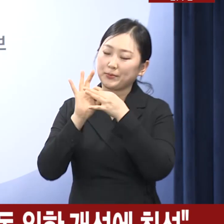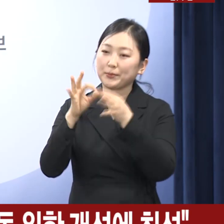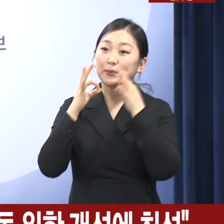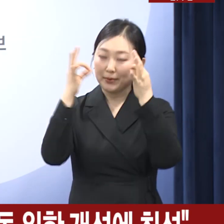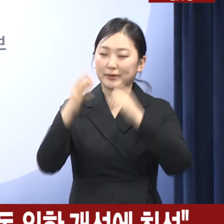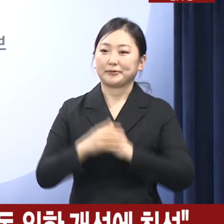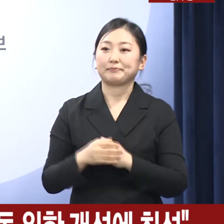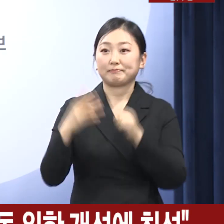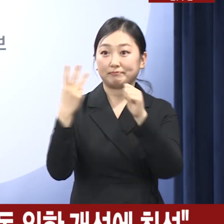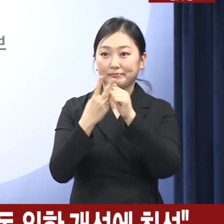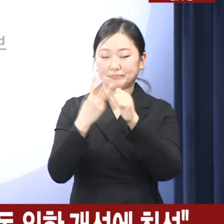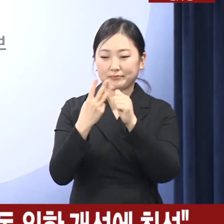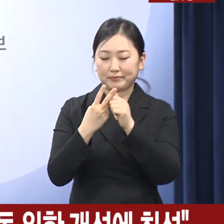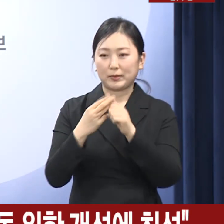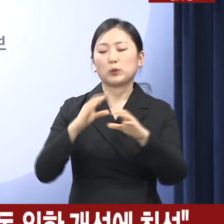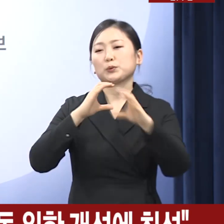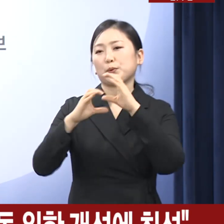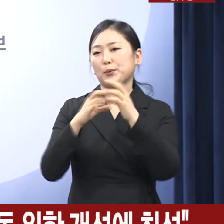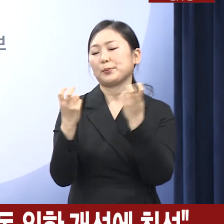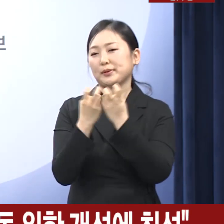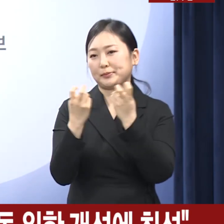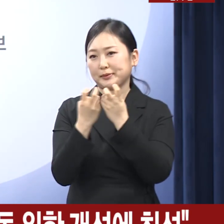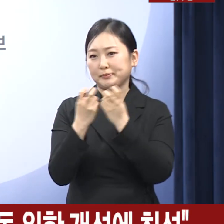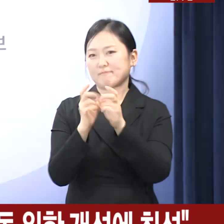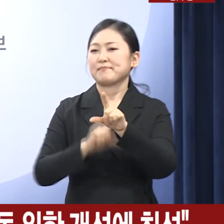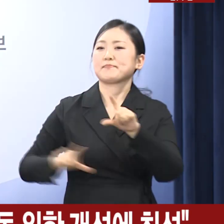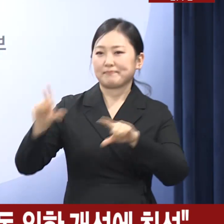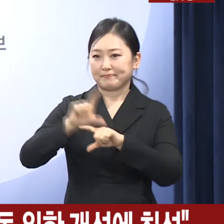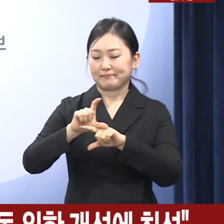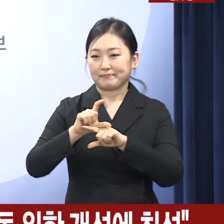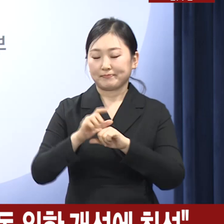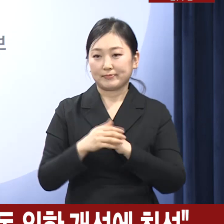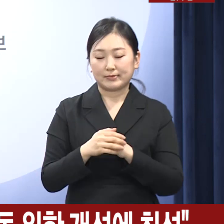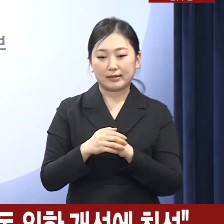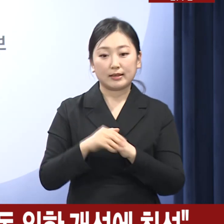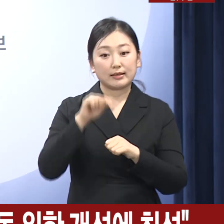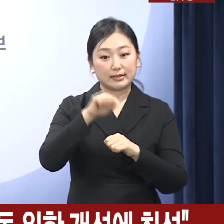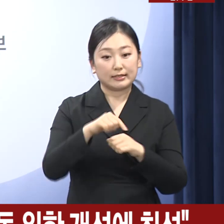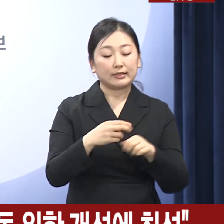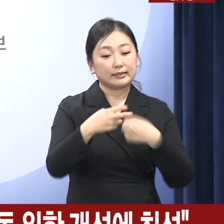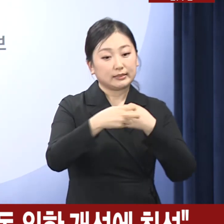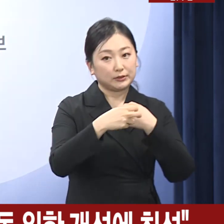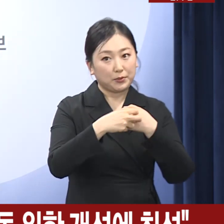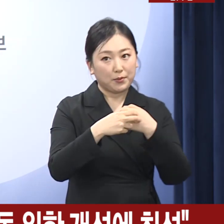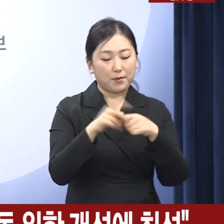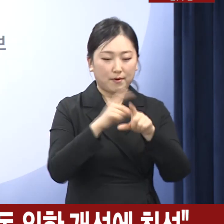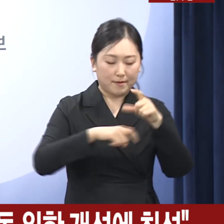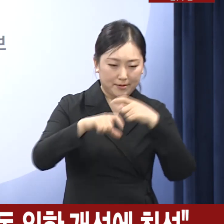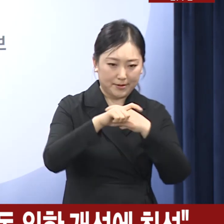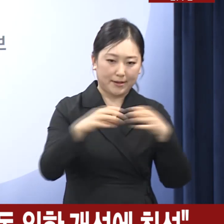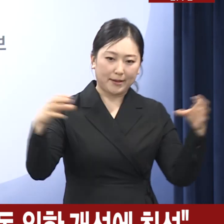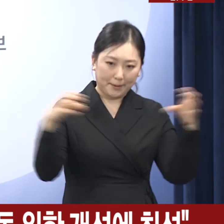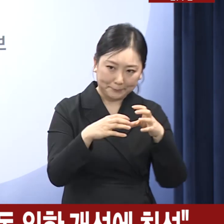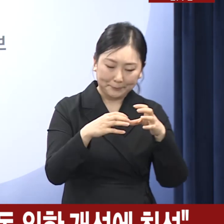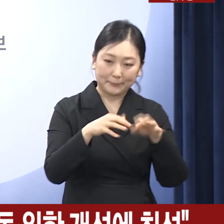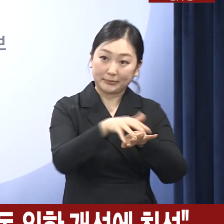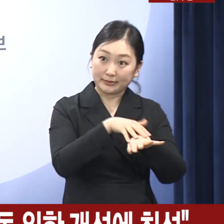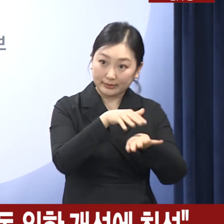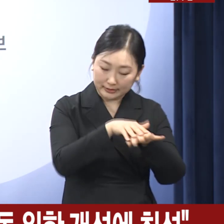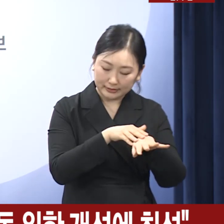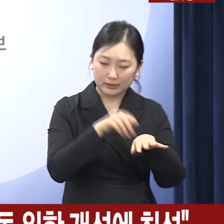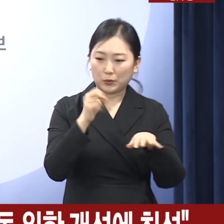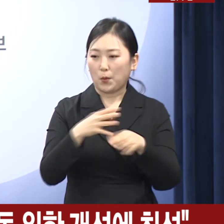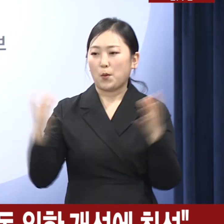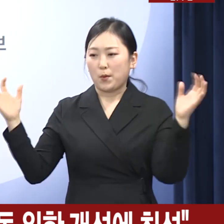의료계와는 공식 소통 기구인 의료현안협의체에서 집중적으로 논의하고 관련 단체